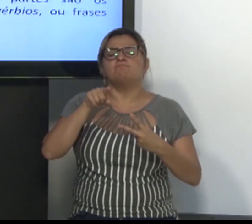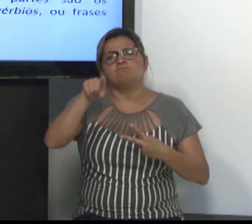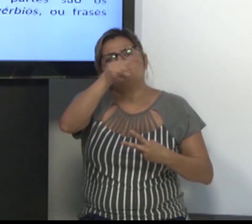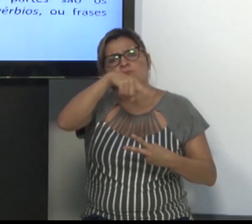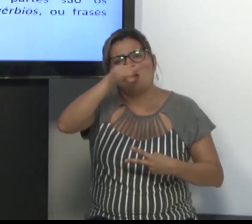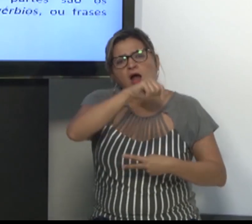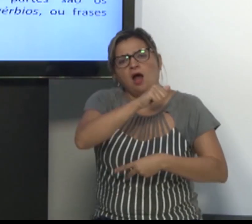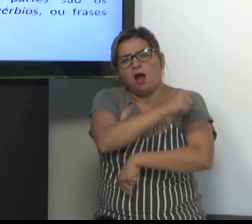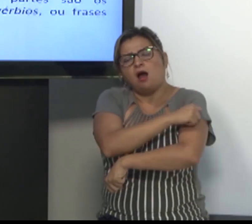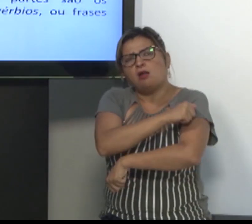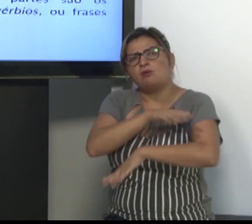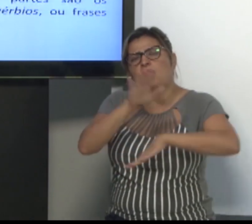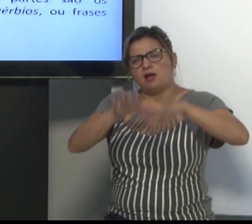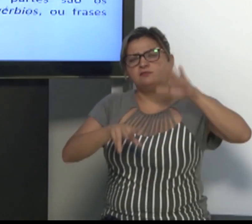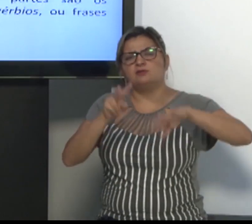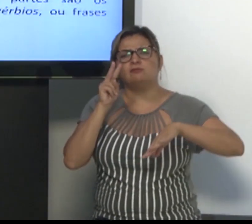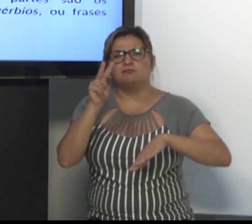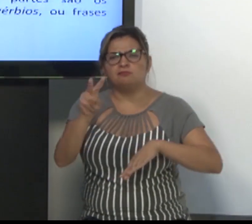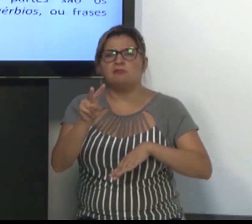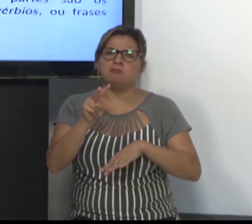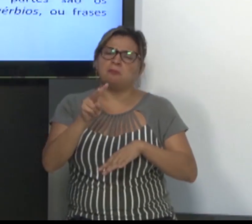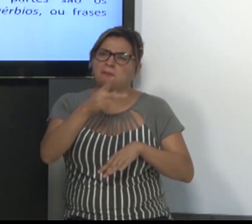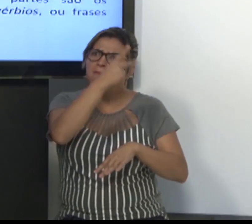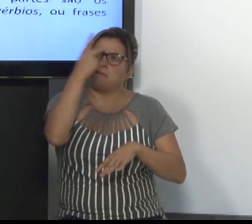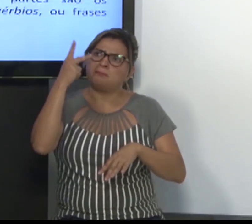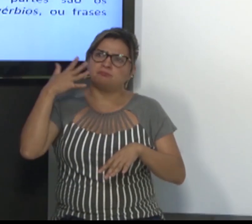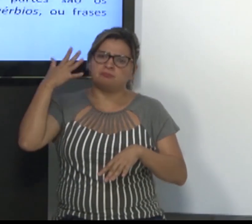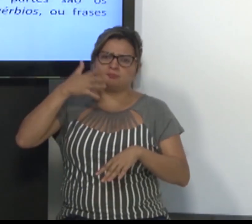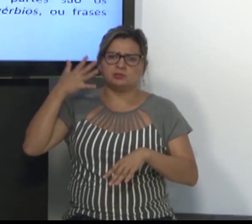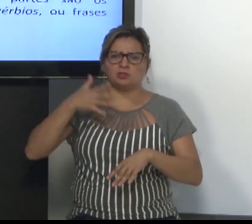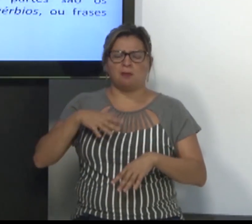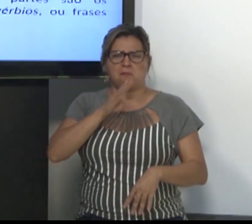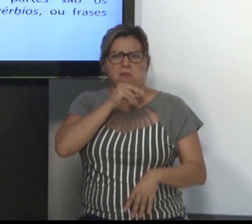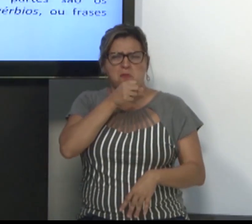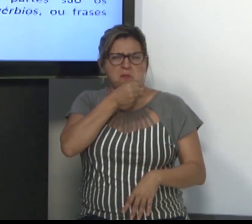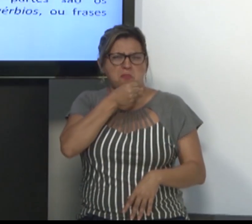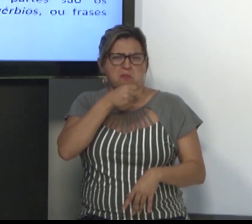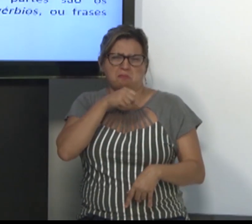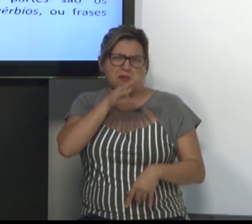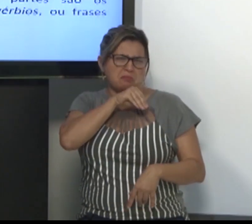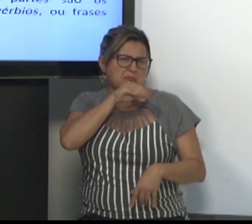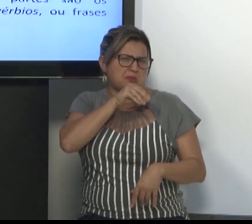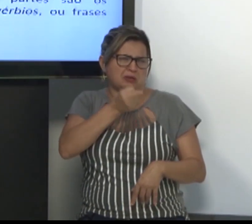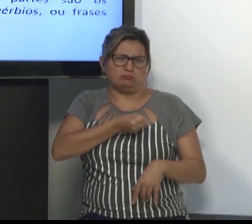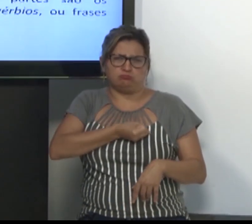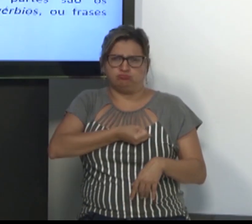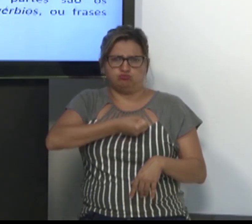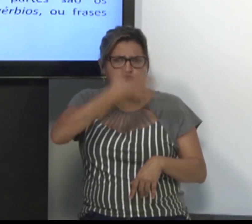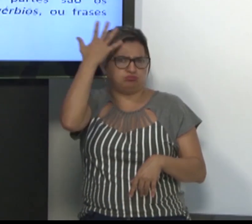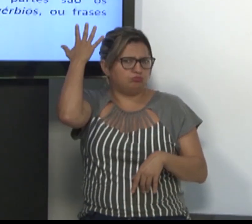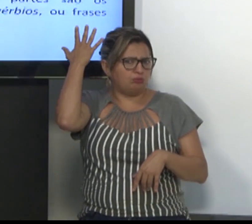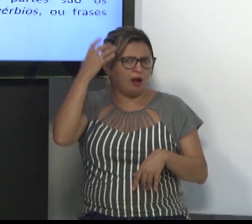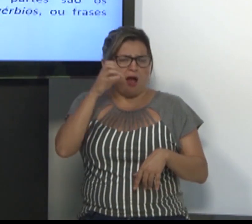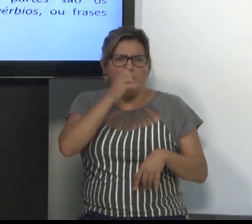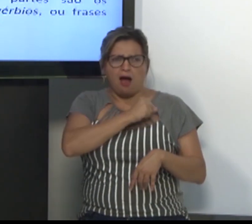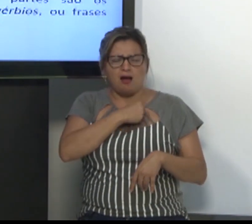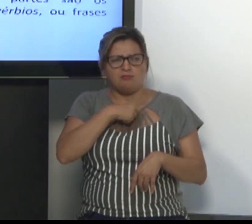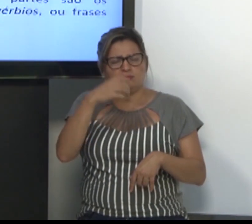O aluno, às vezes, ele vê uma pessoa palestrando, verbalizando, e o